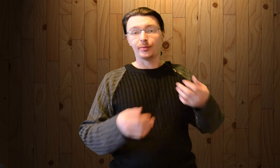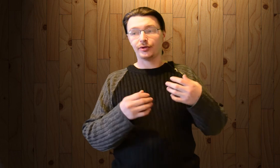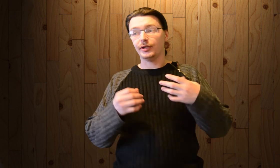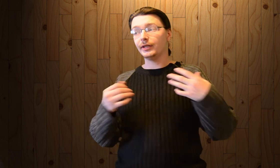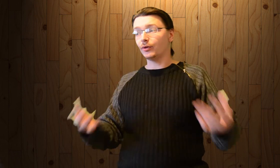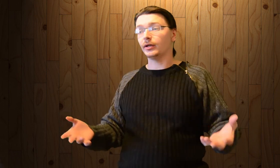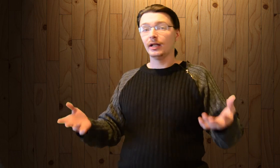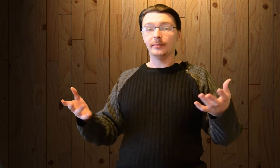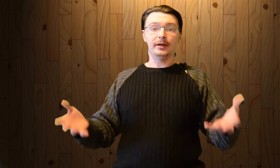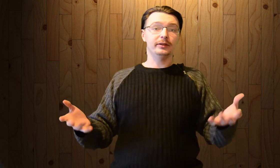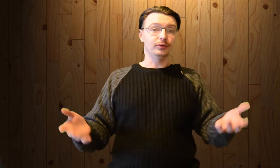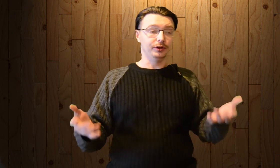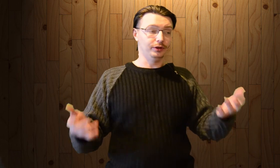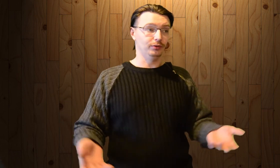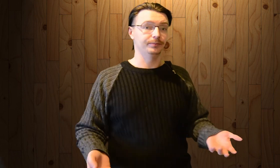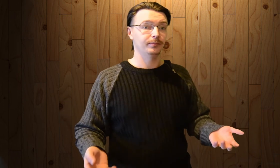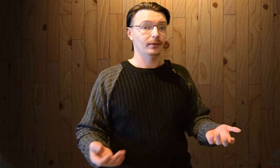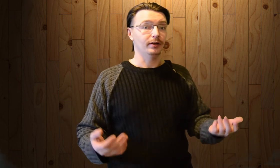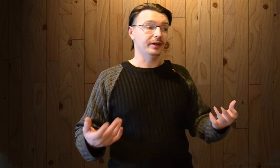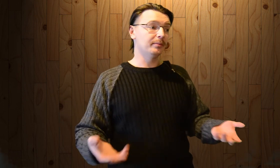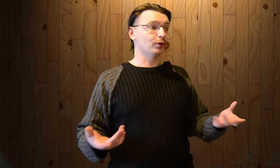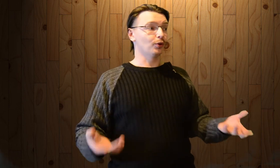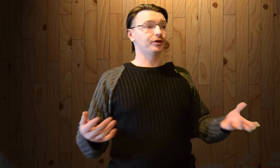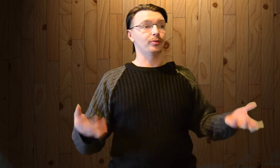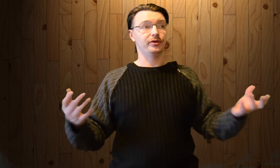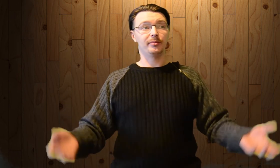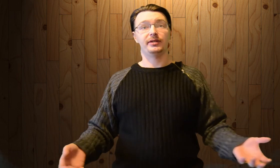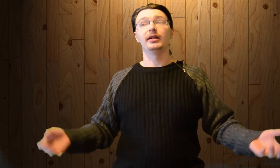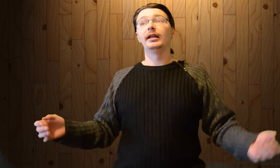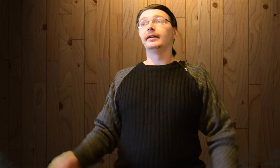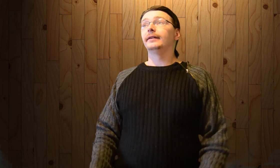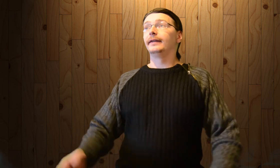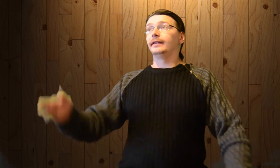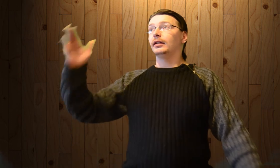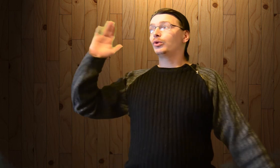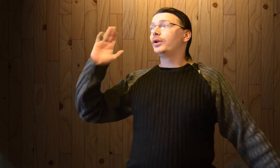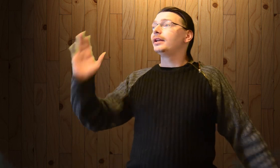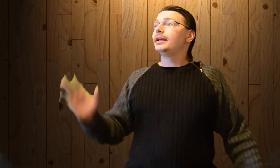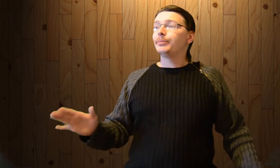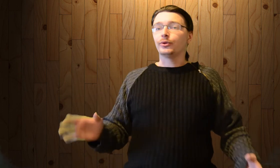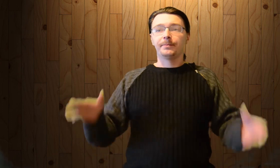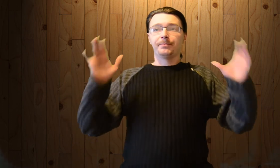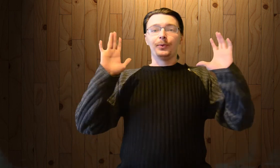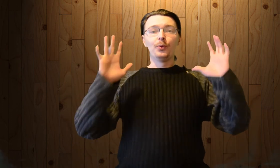меня просто ни одного матов нету. Да, порой хочется просто-напросто такое ляпнуть. Ну,